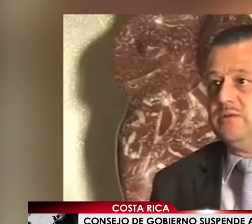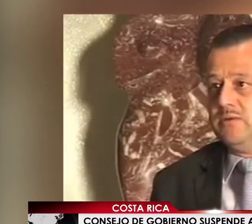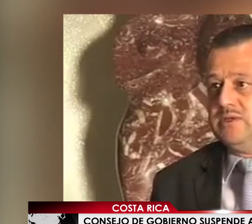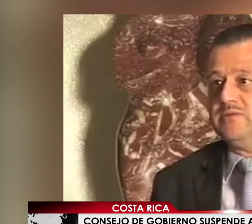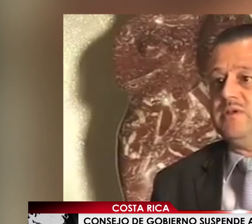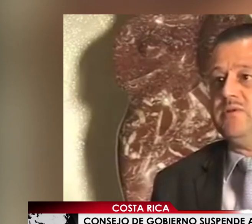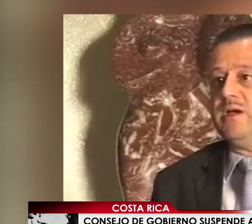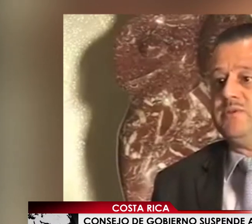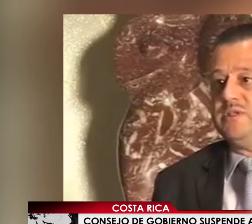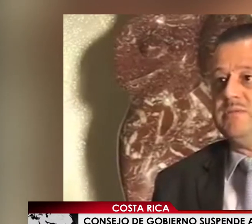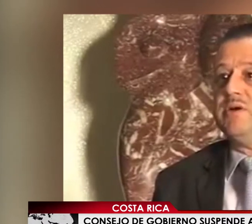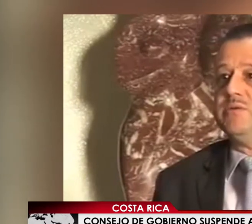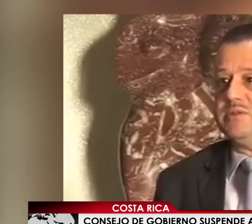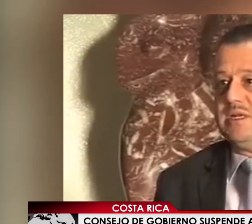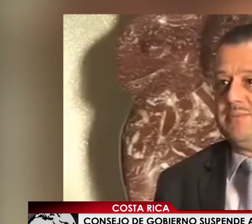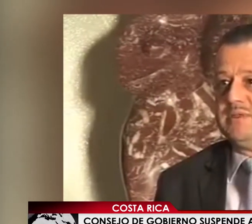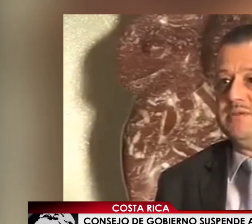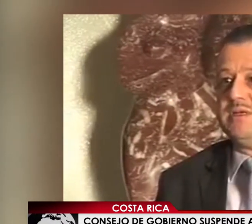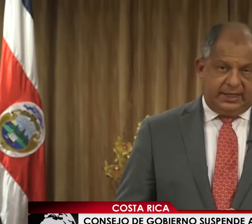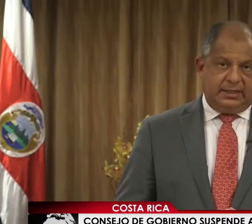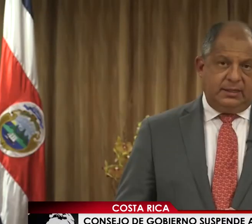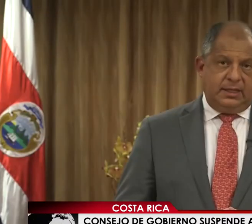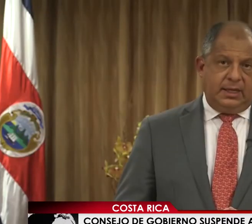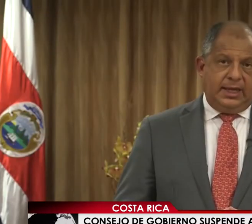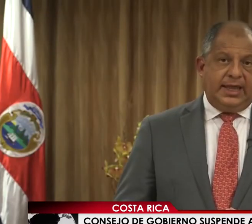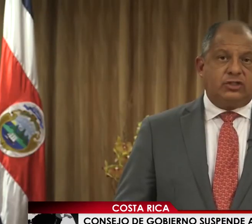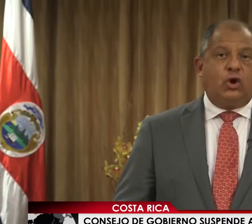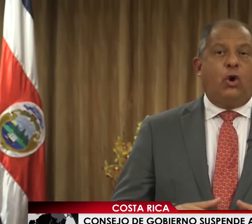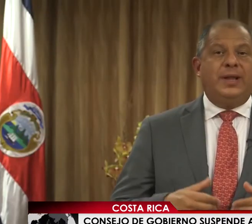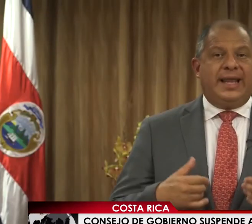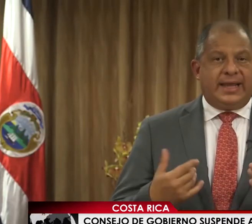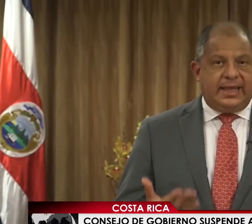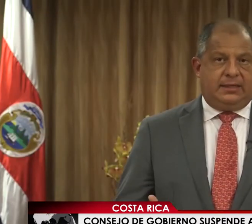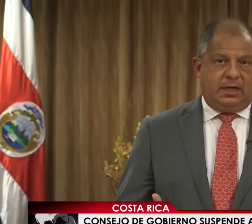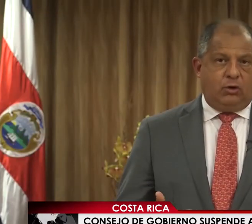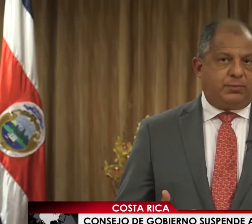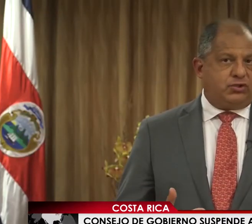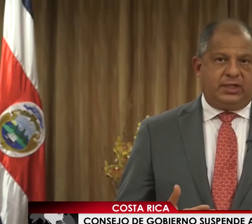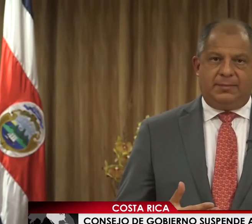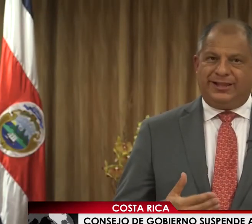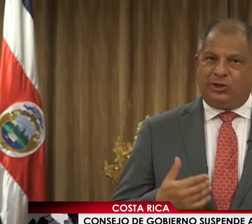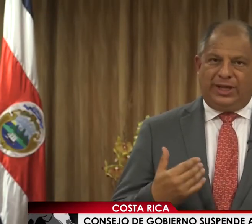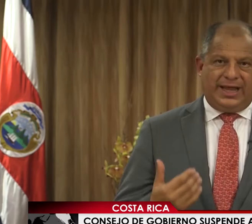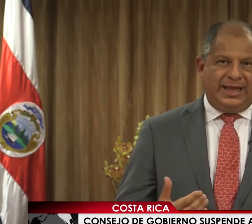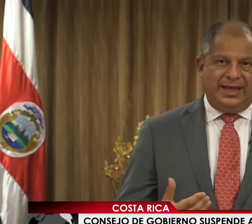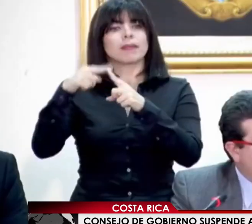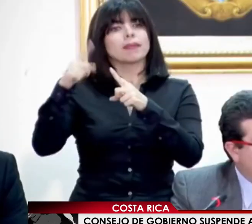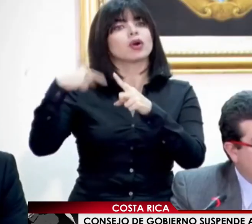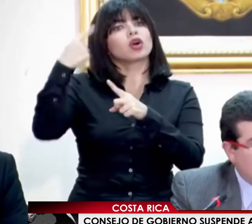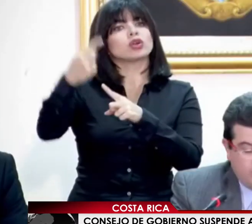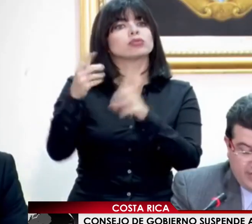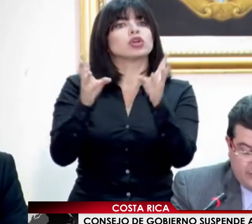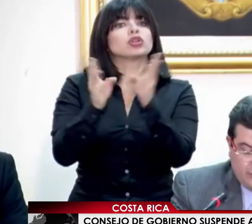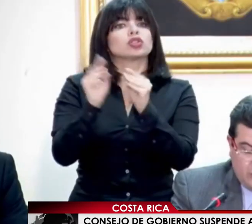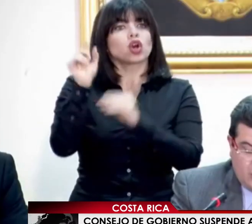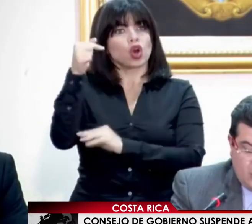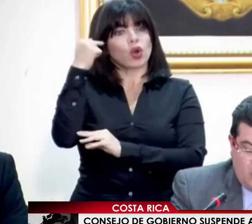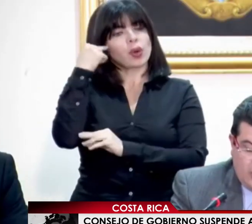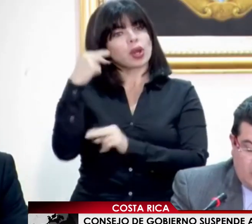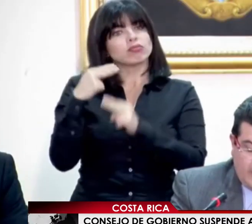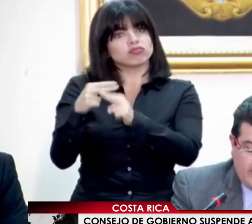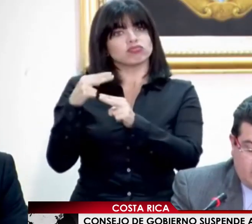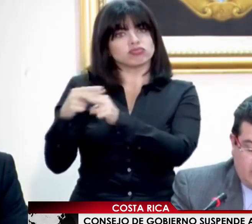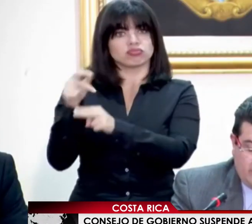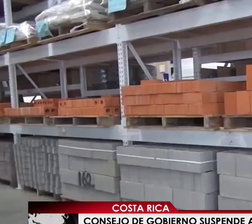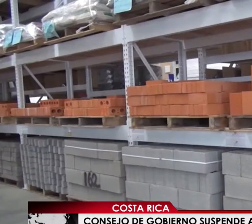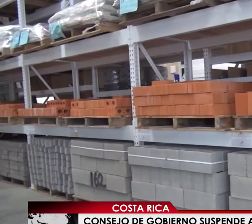dos directivos del Banco de Costa Rica, habían presentado con anterioridad su renuncia al mandatario costarricense. El ministro Alfaro también habló de las